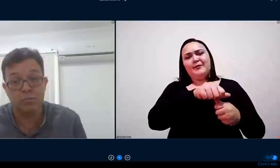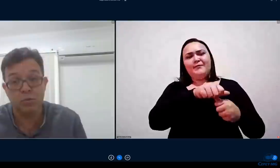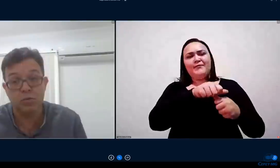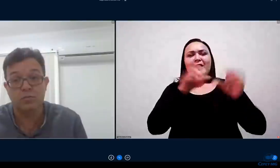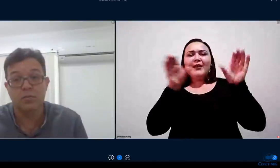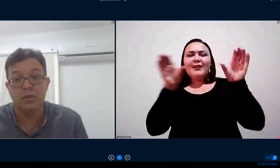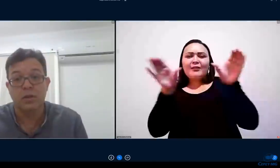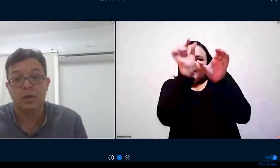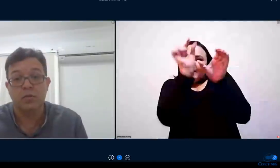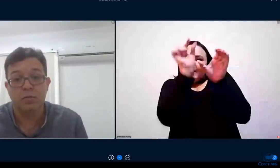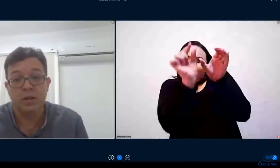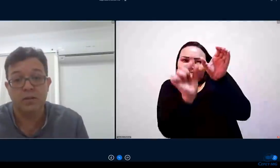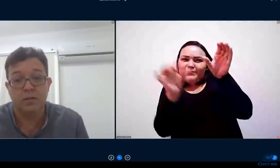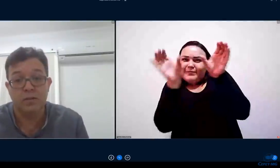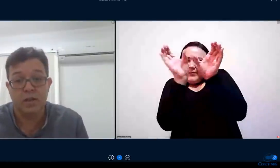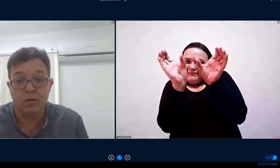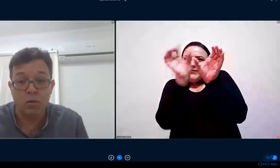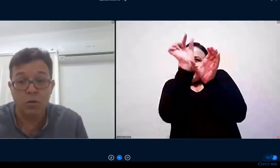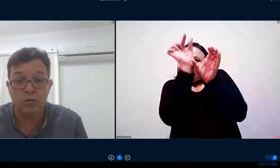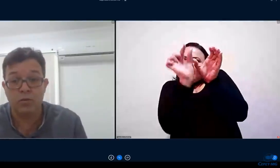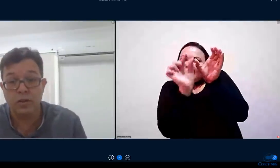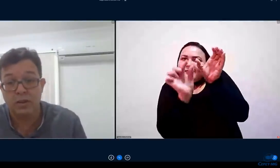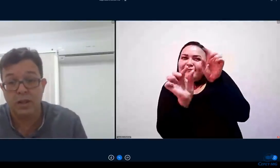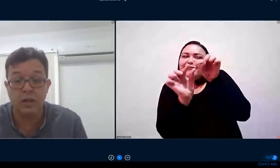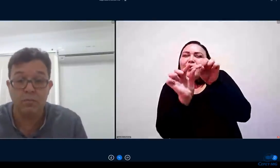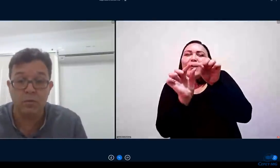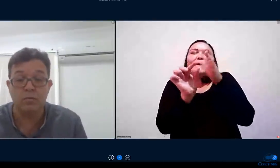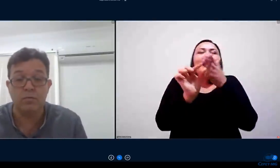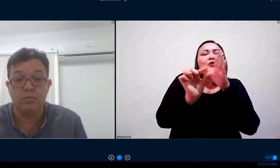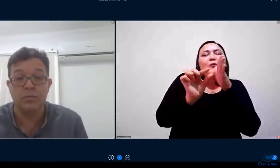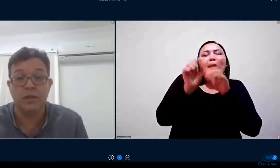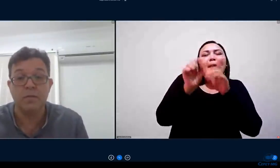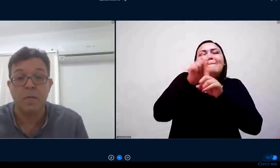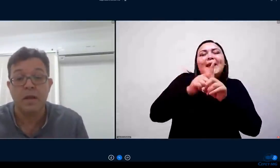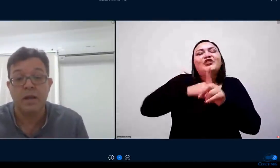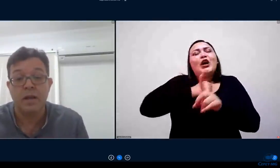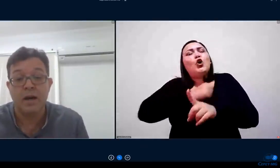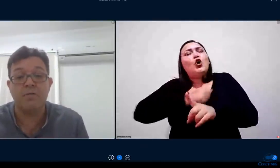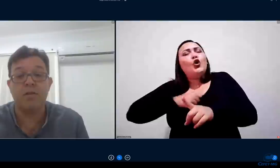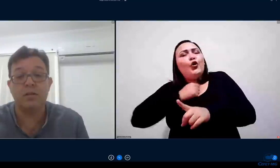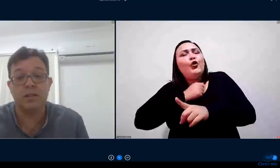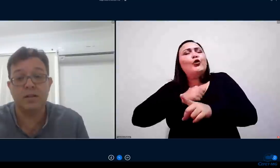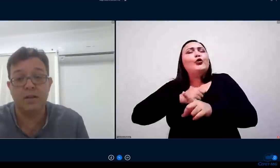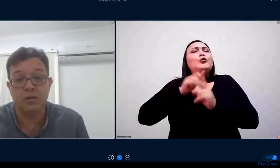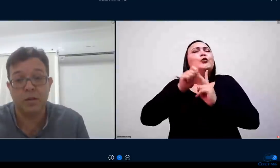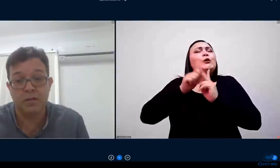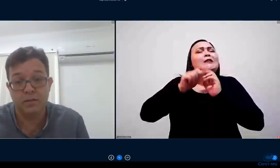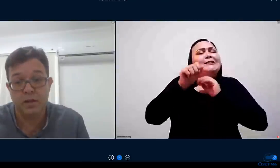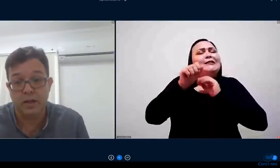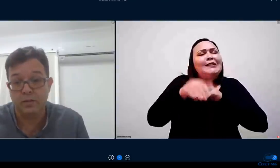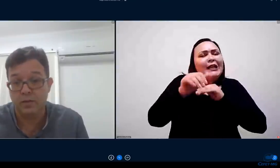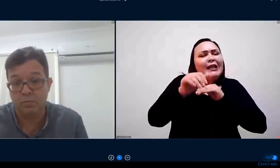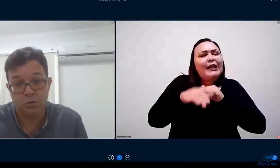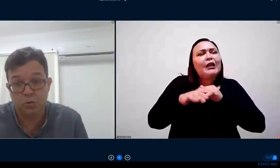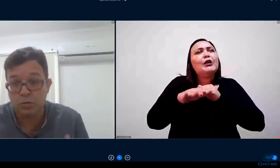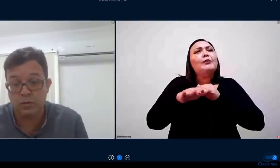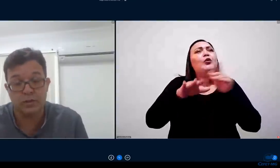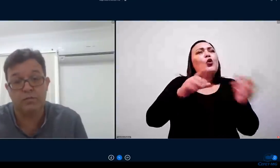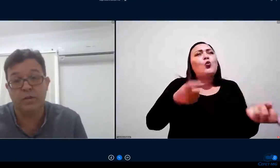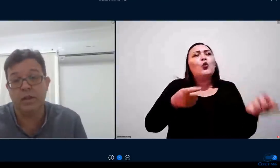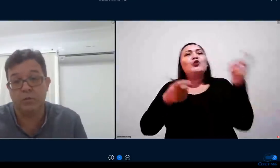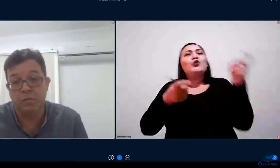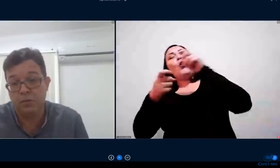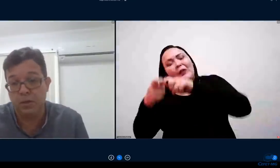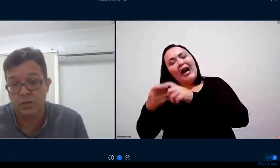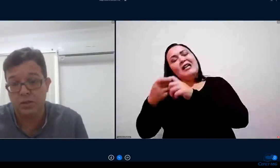imaginávamos nos meses de agosto setembro a volta das aulas presenciais é um